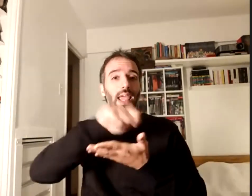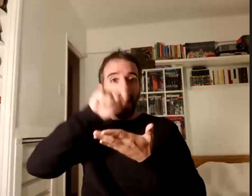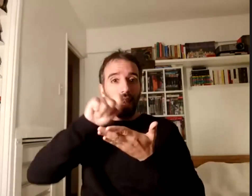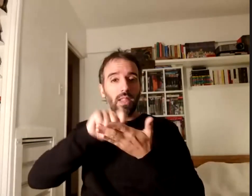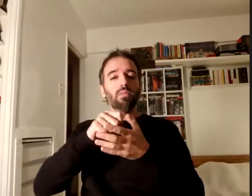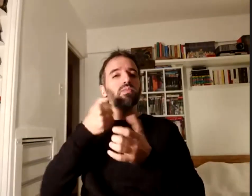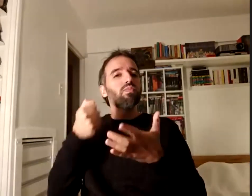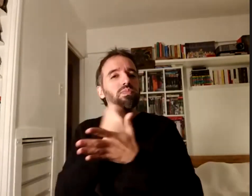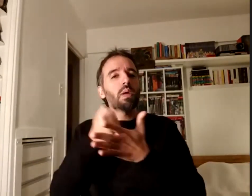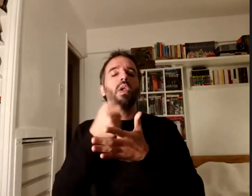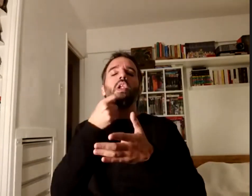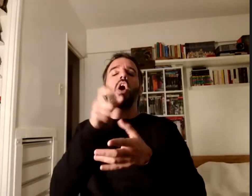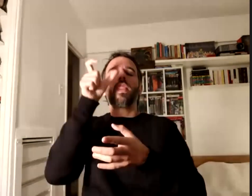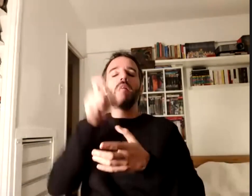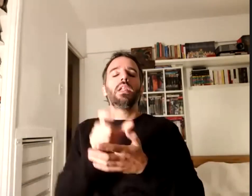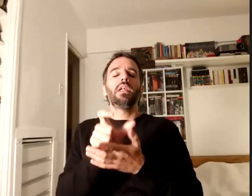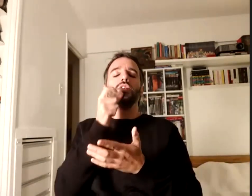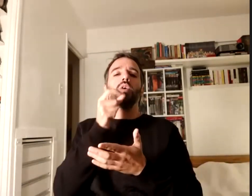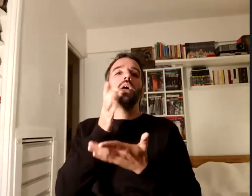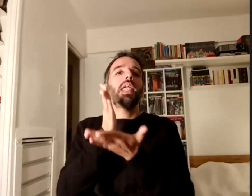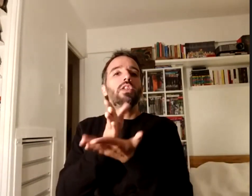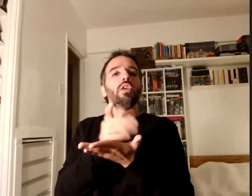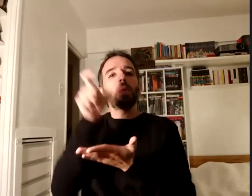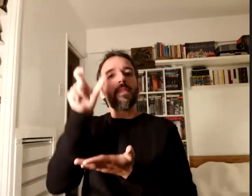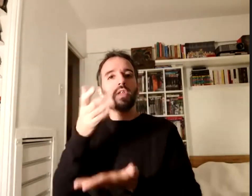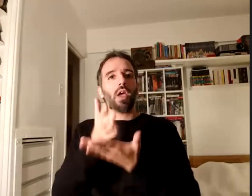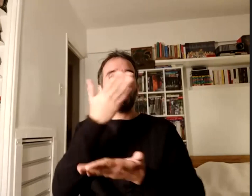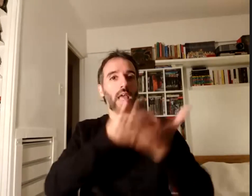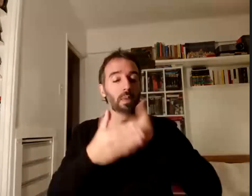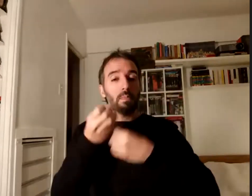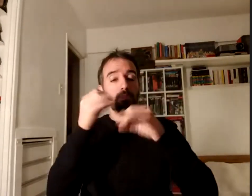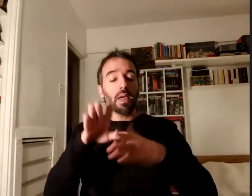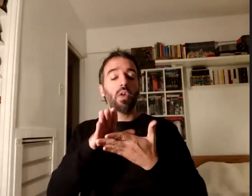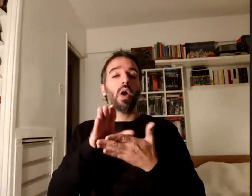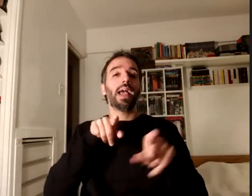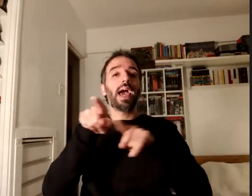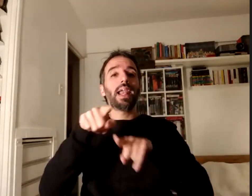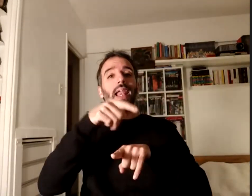personas con discapacidad ingresó a la carrera de letras en el año 1984